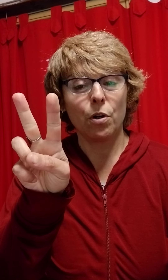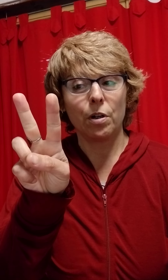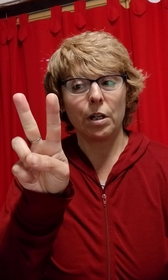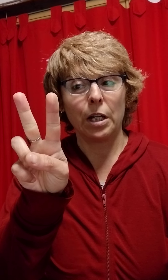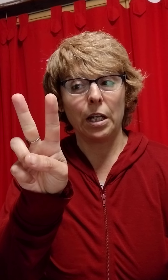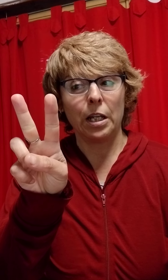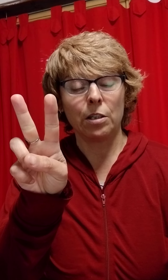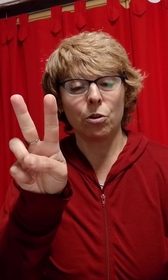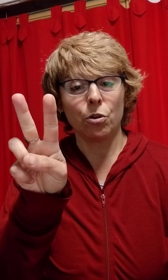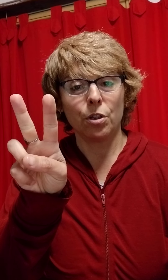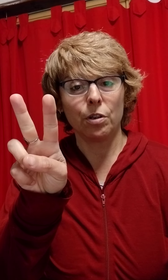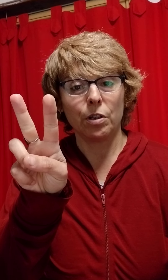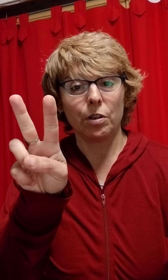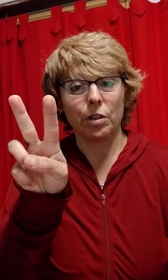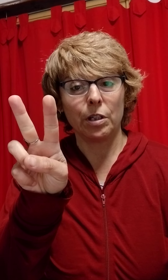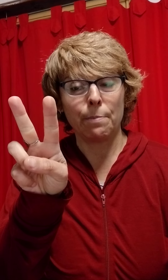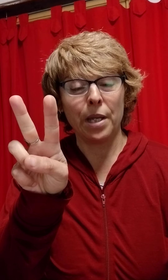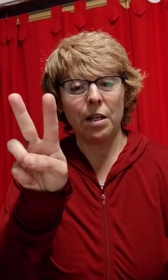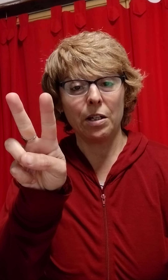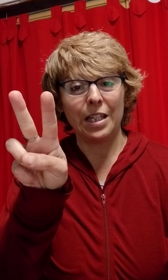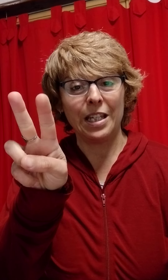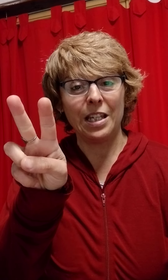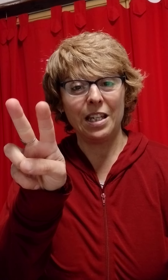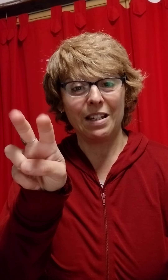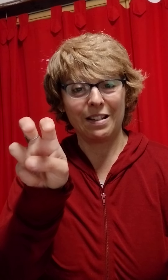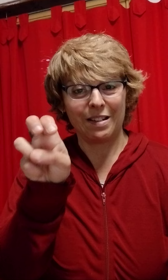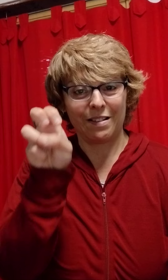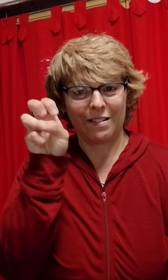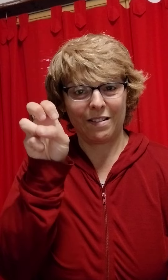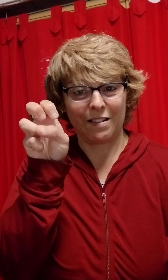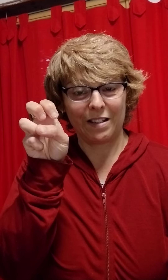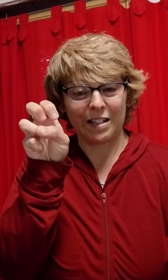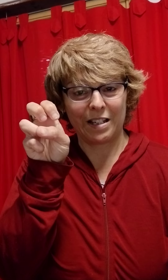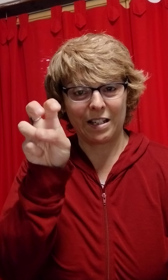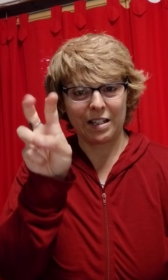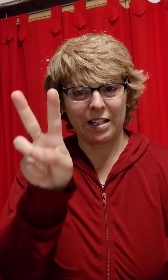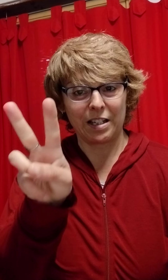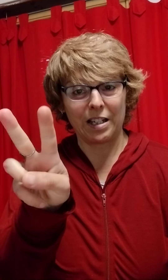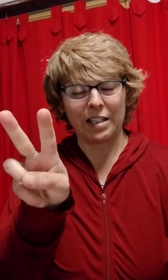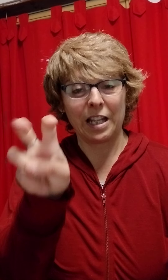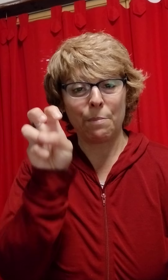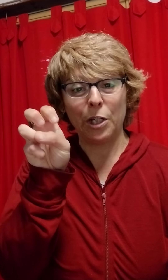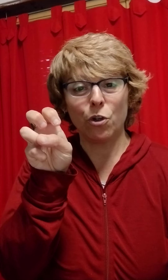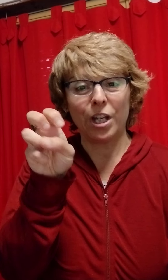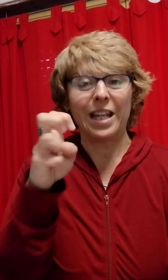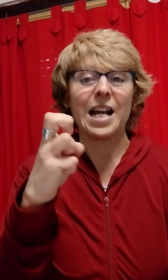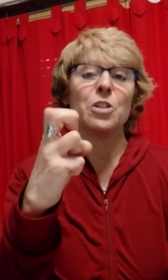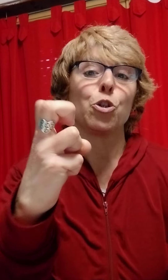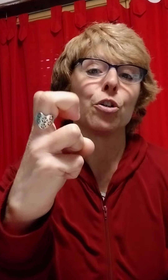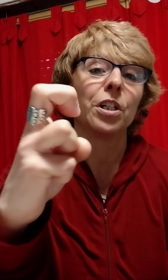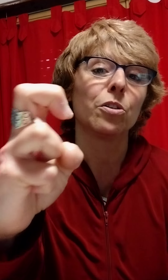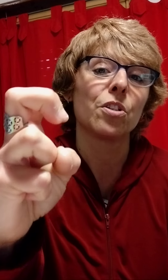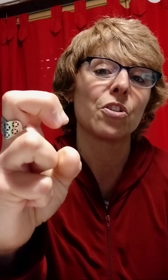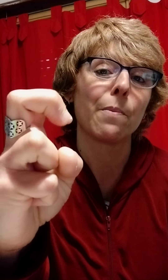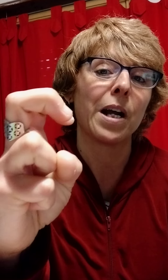esto en B y termino en gancho. Esto se llama